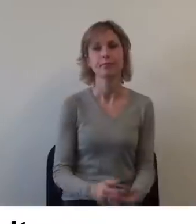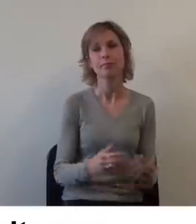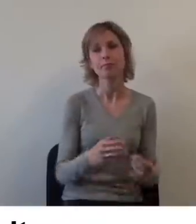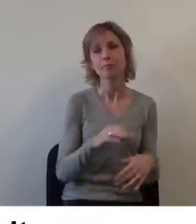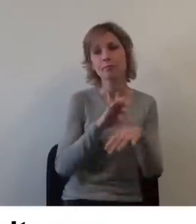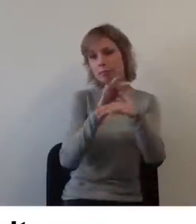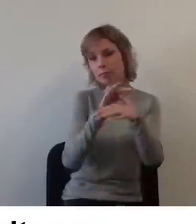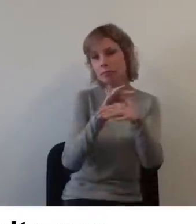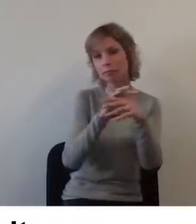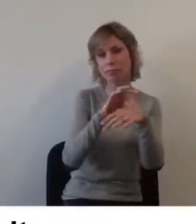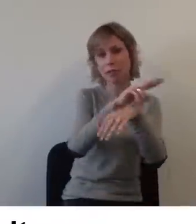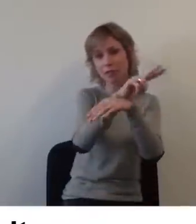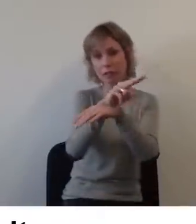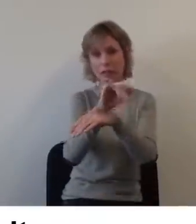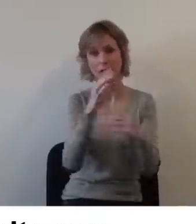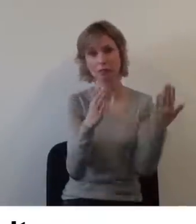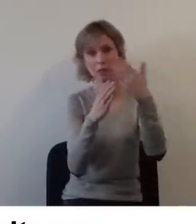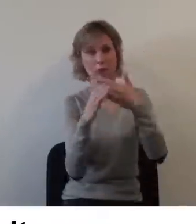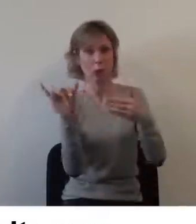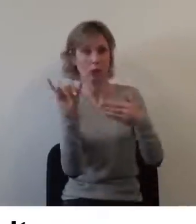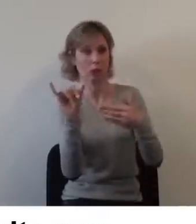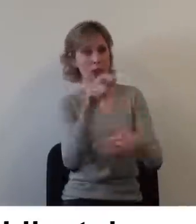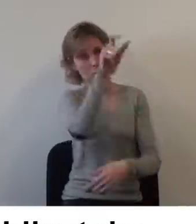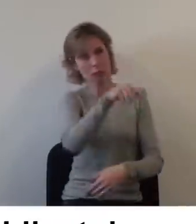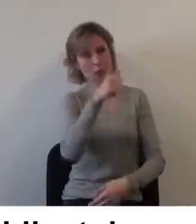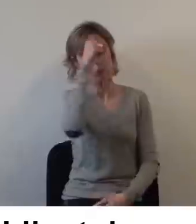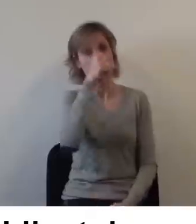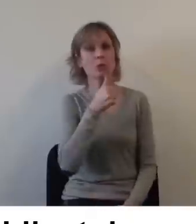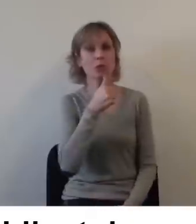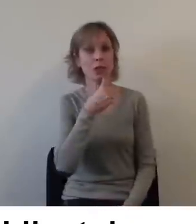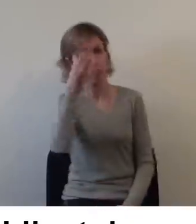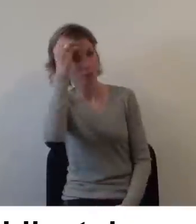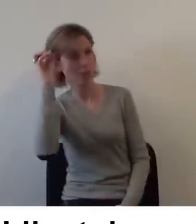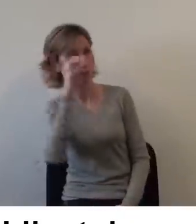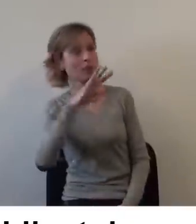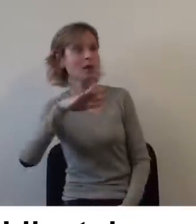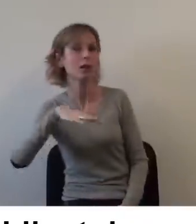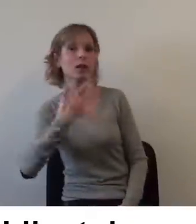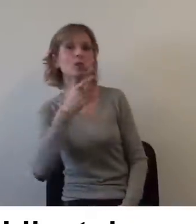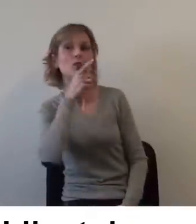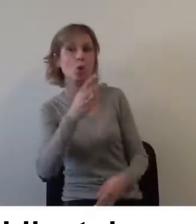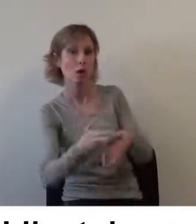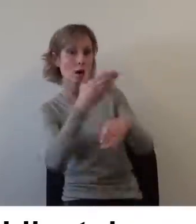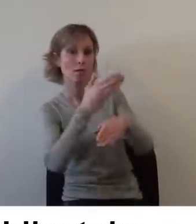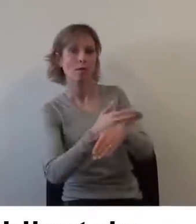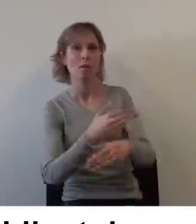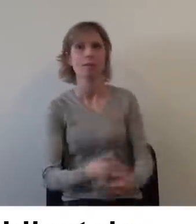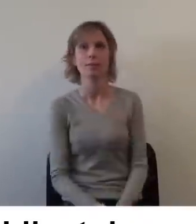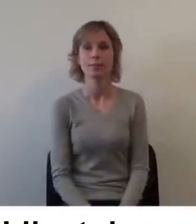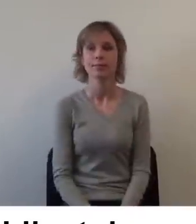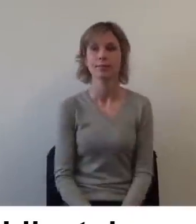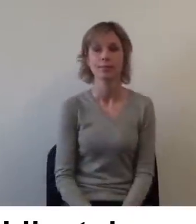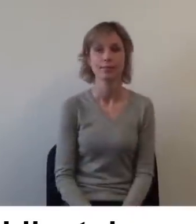La visite est conduite par un intervenant du musée. La réservation est obligatoire, au minimum 15 jours avant,